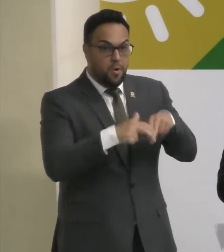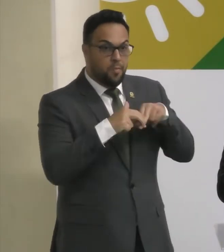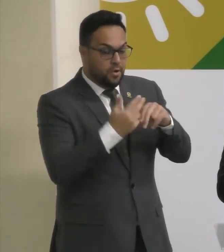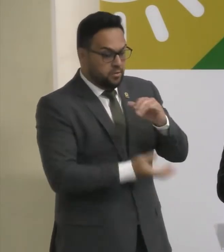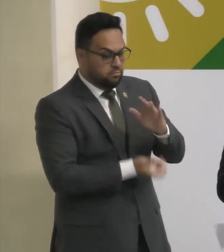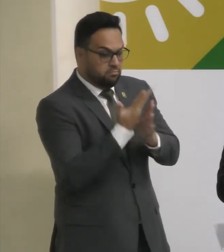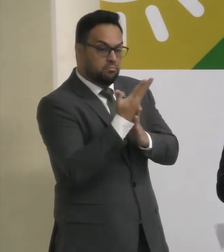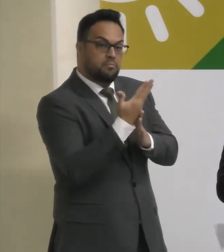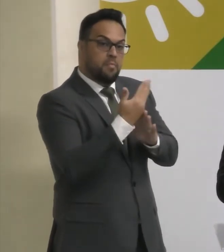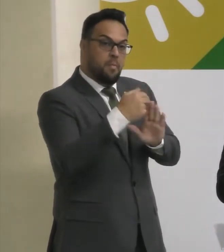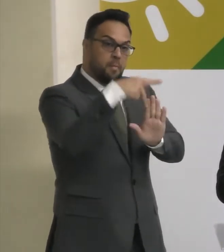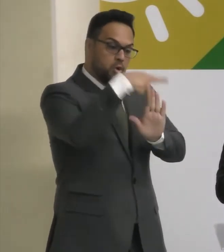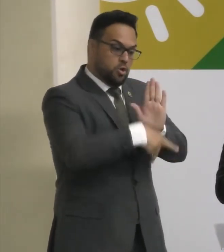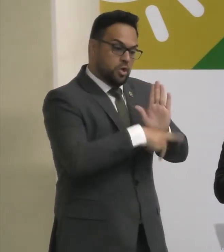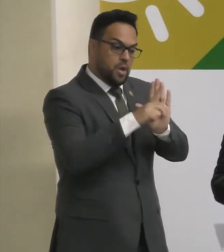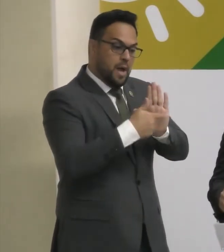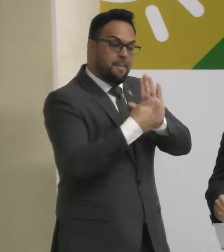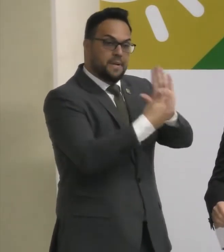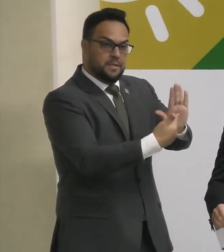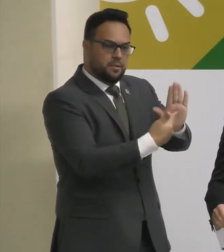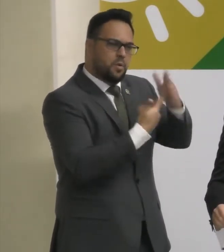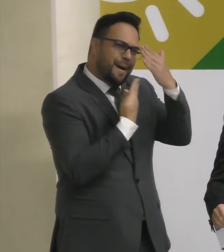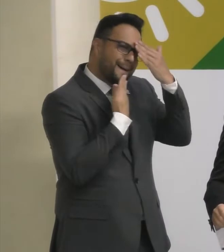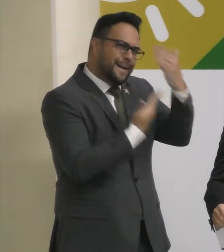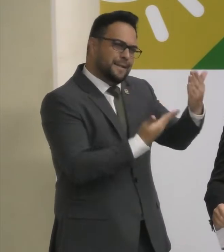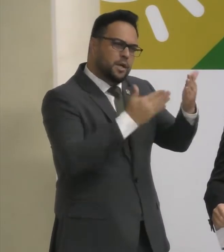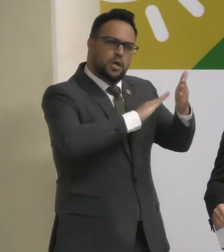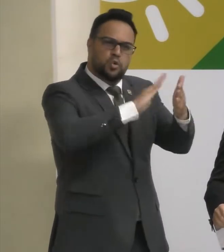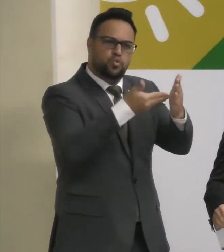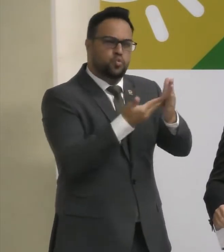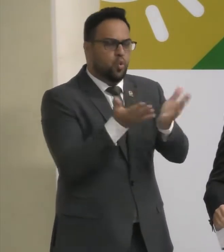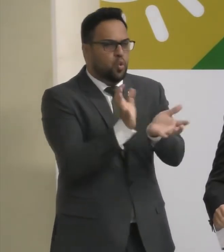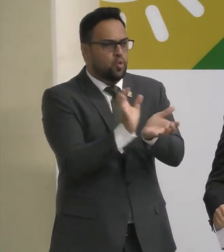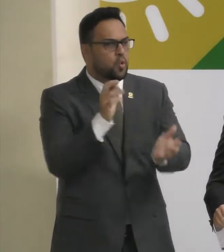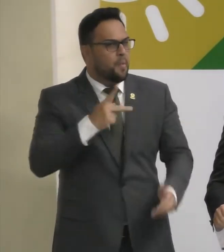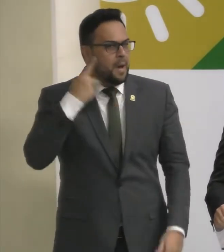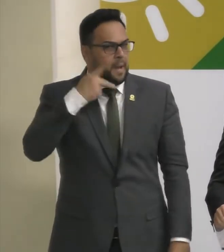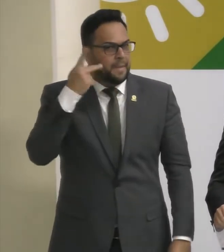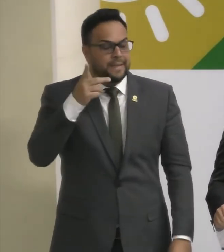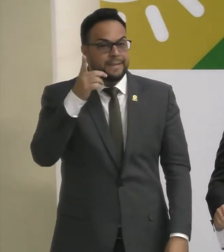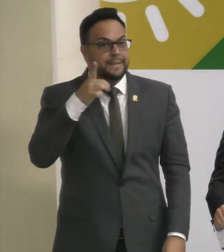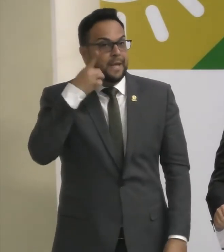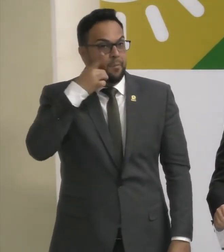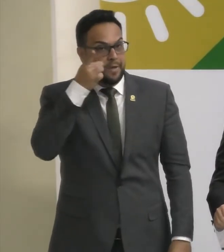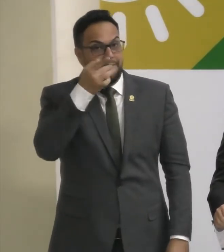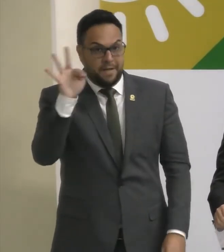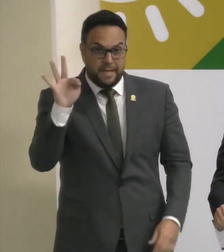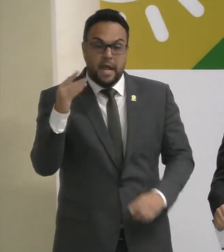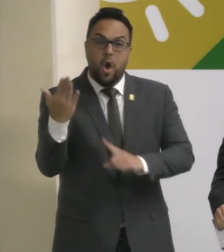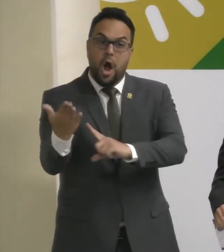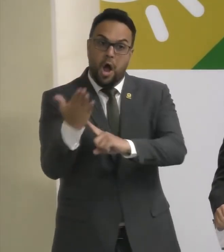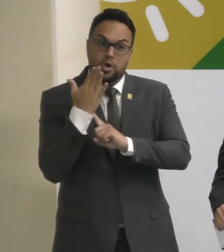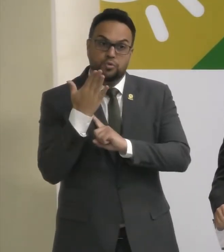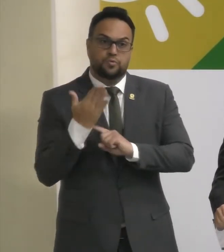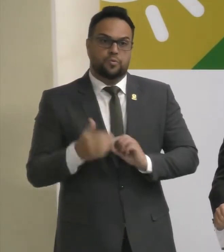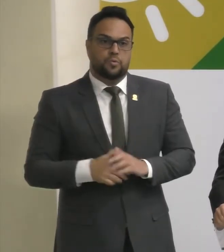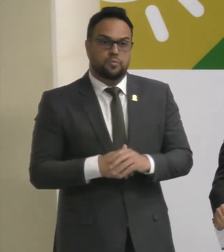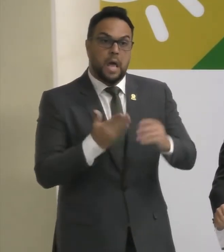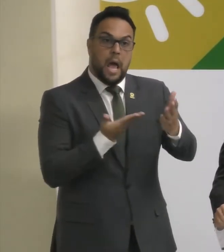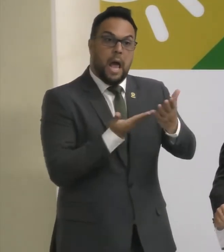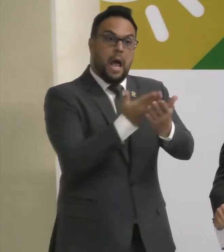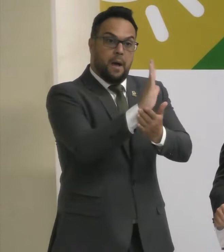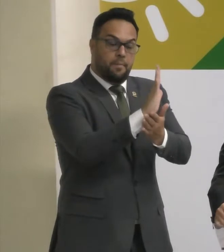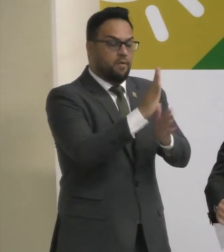Apresentamos Esse projeto Na casa Eu quero agradecer A todos os parlamentares Deputados federais Que nos ajudaram A aprovar Uma